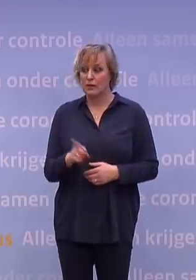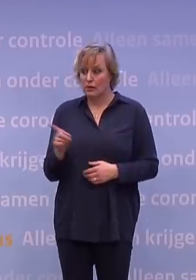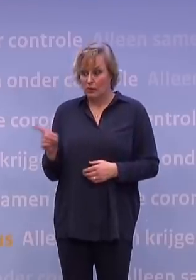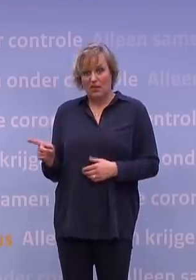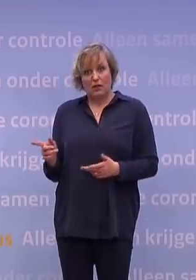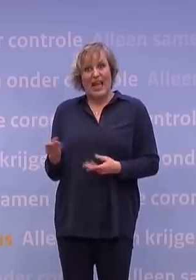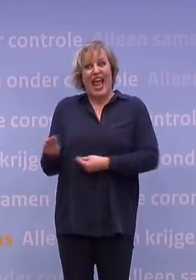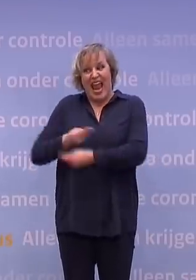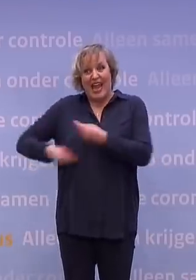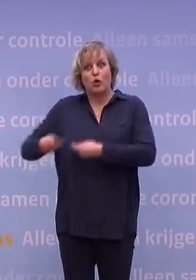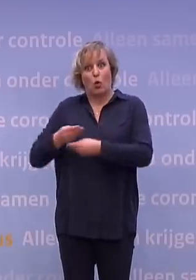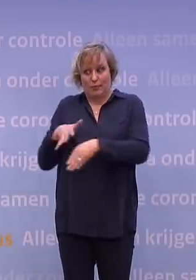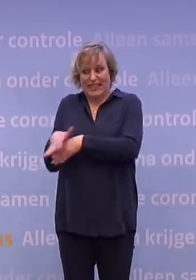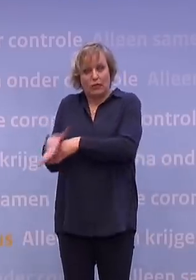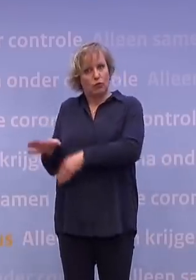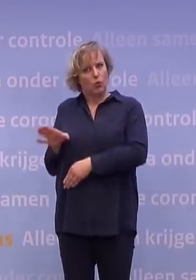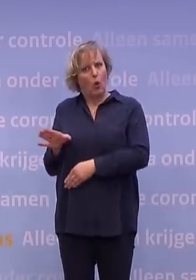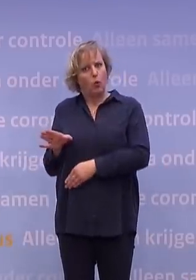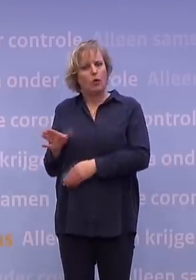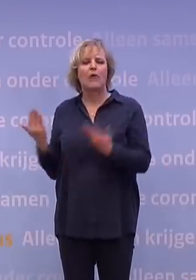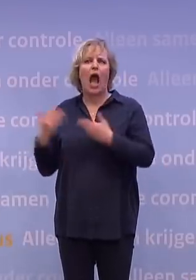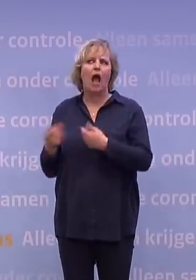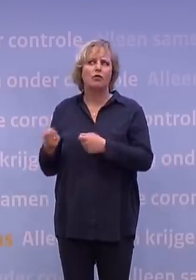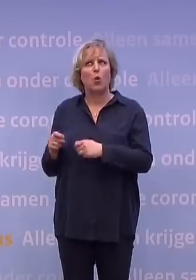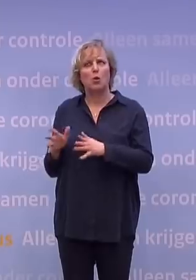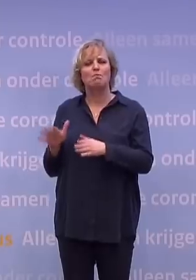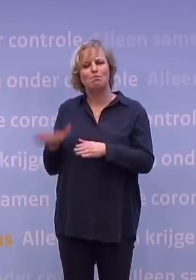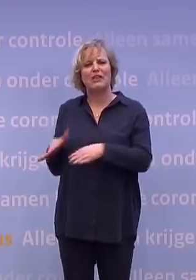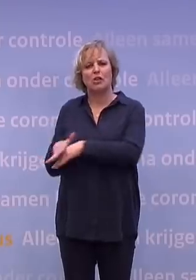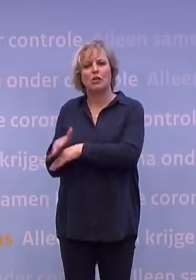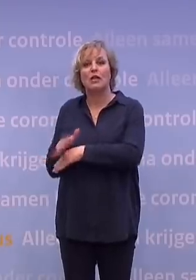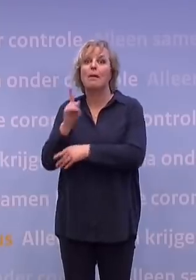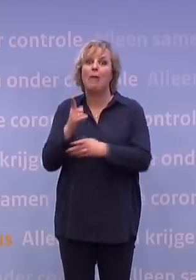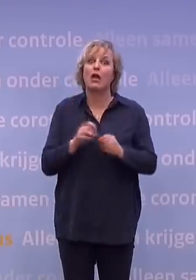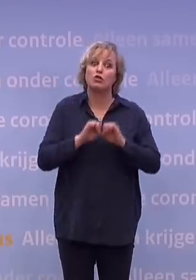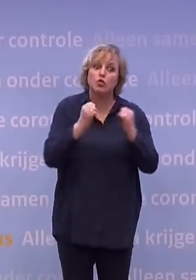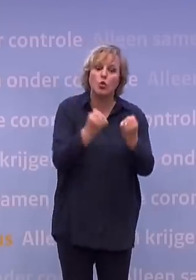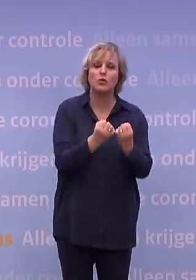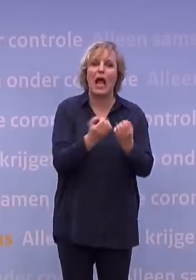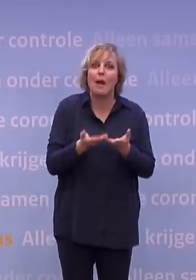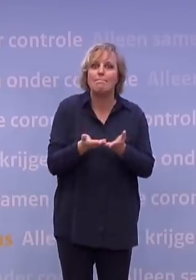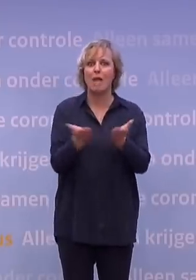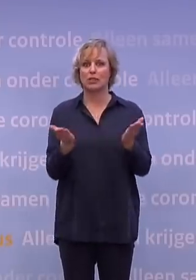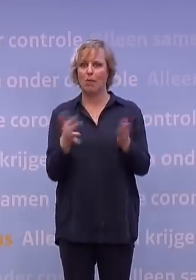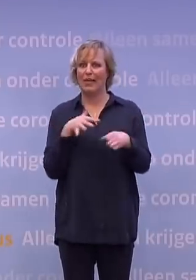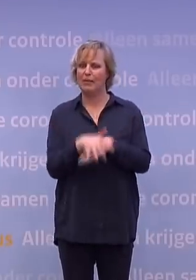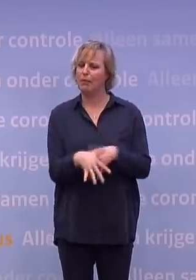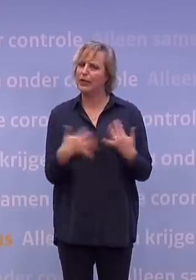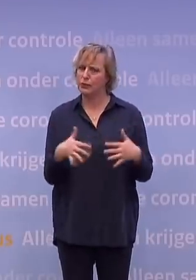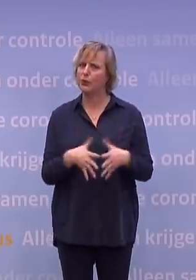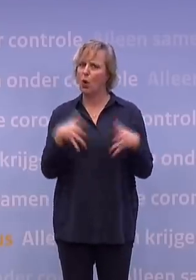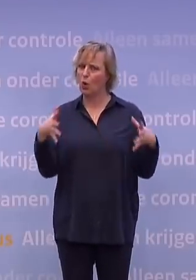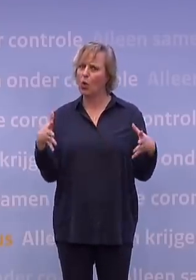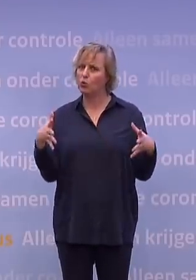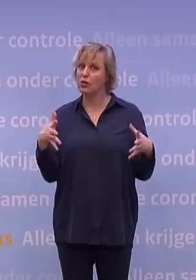ermee, net zoals de economische impact meewege, nou, die is dan van de avondklok beperkt, maar de sociale en maatschappelijke impact, en de eenzaamheid is natuurlijk groot, maar